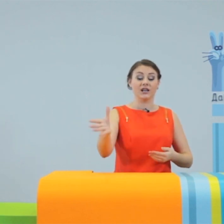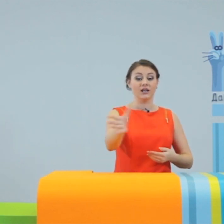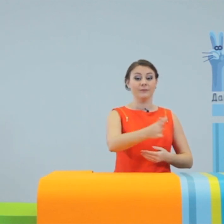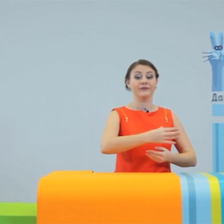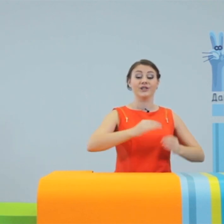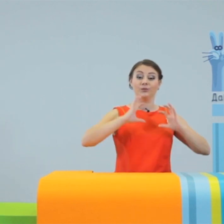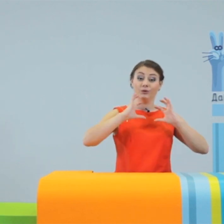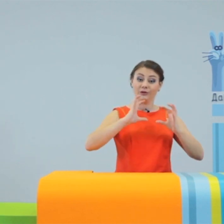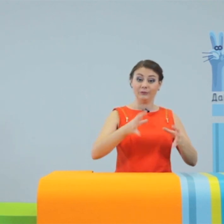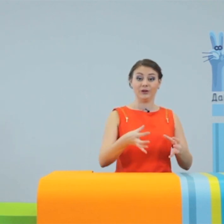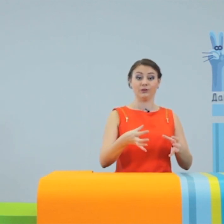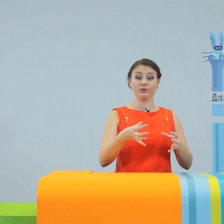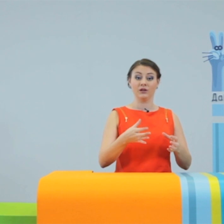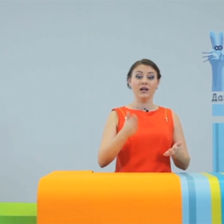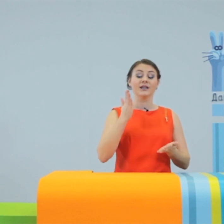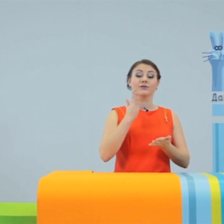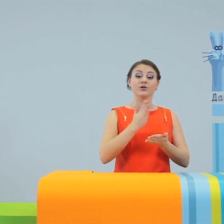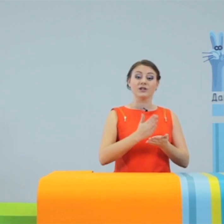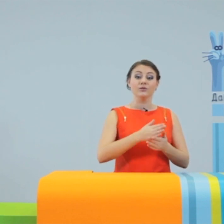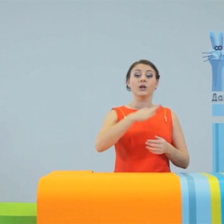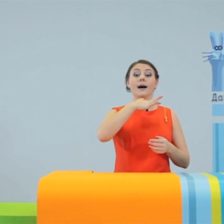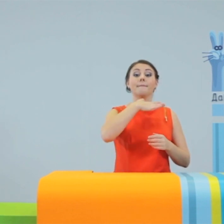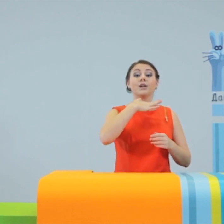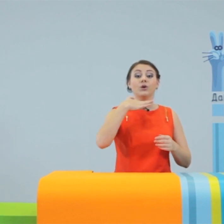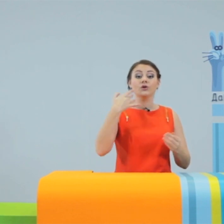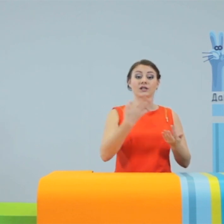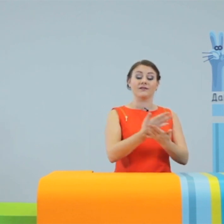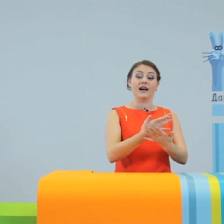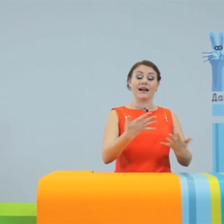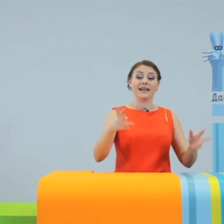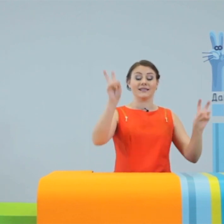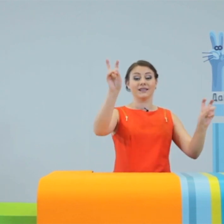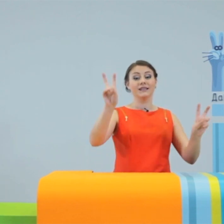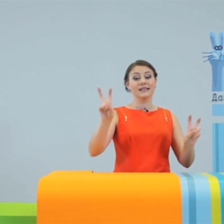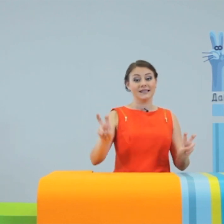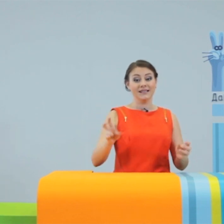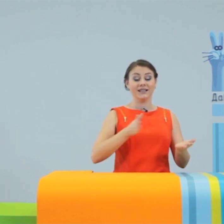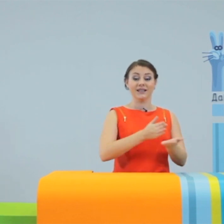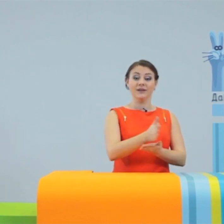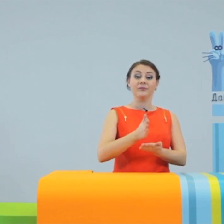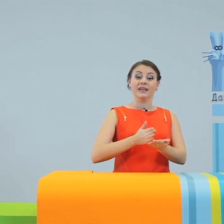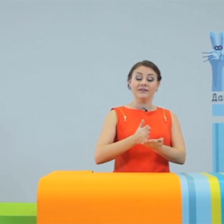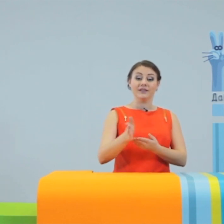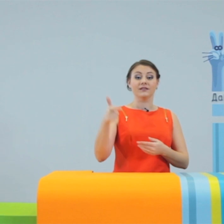по всему миру. Существует множество разных стилей и видов